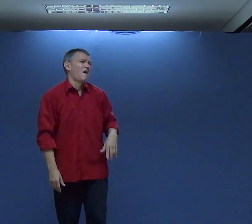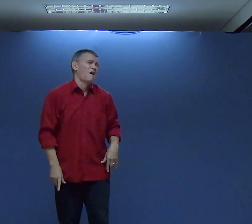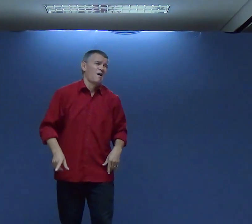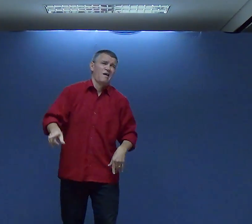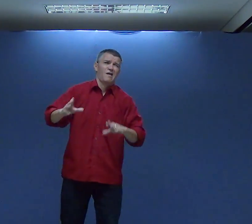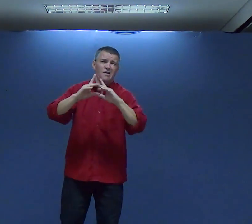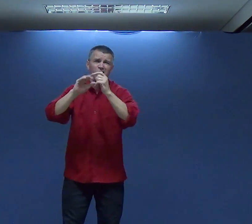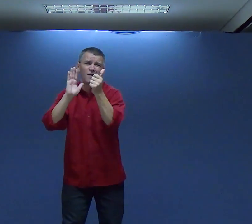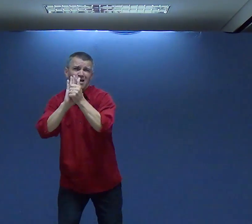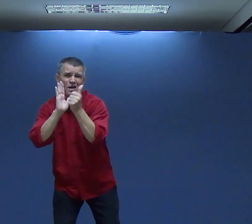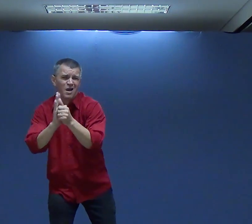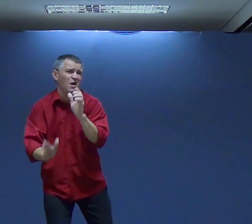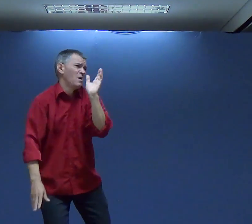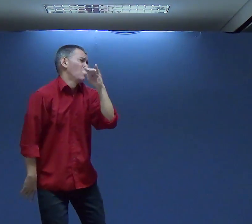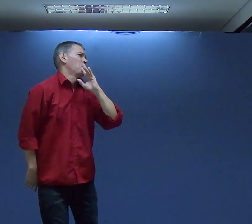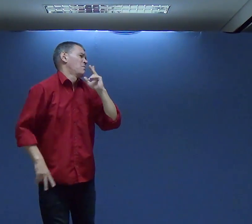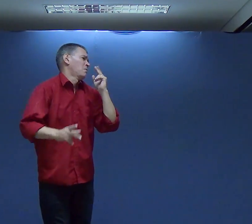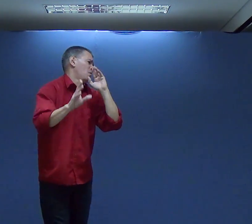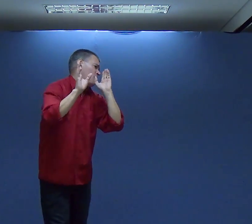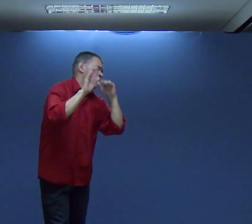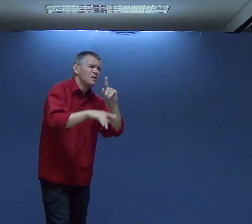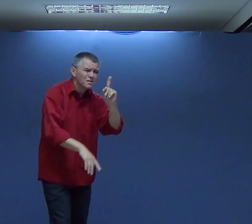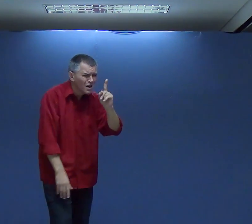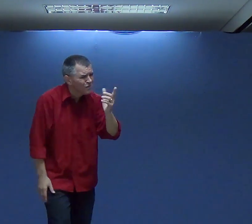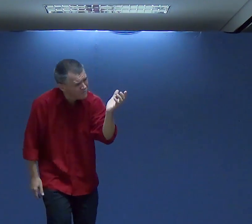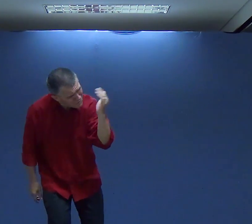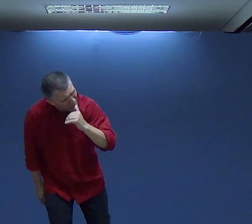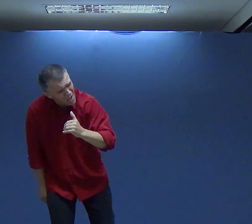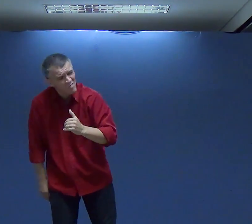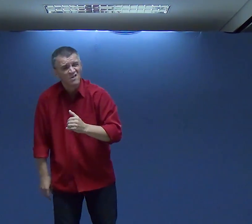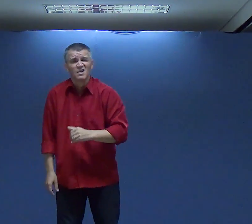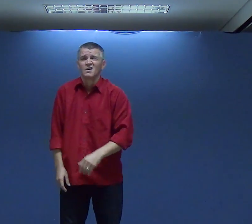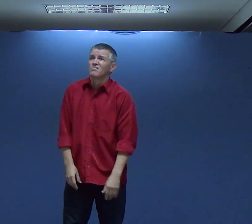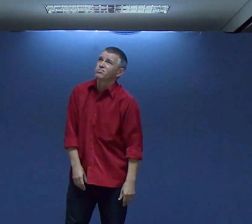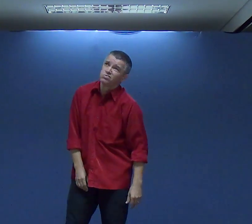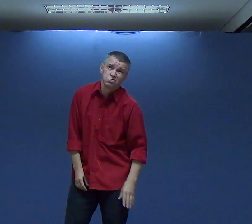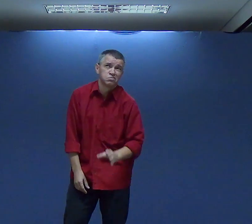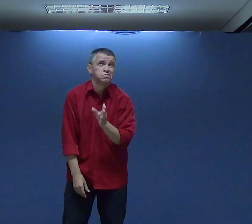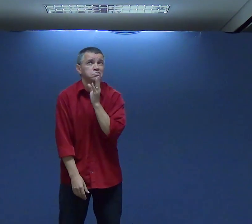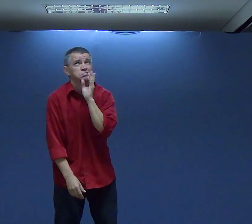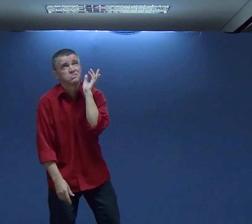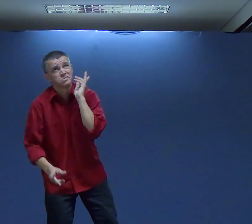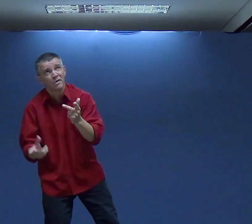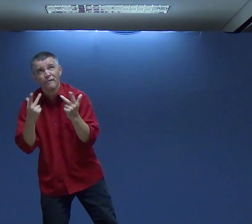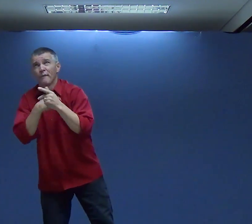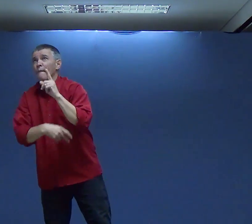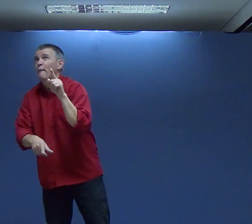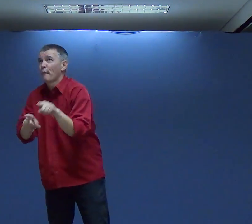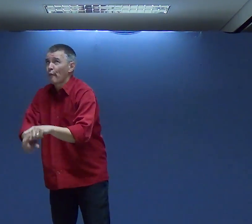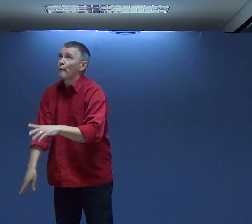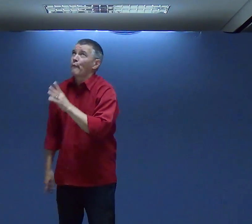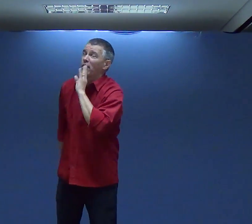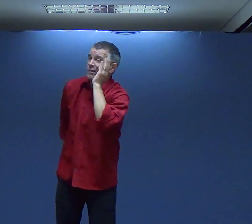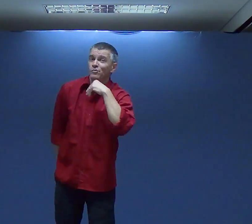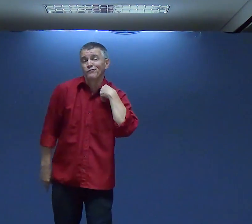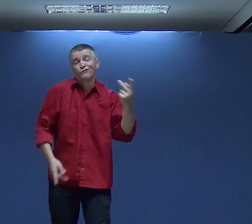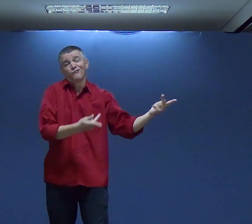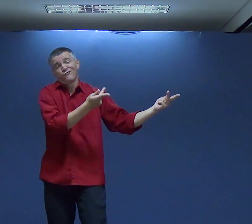E de repente Tem um absurdo Que fala Ah Não vou Precente Não vou Desculpa Tem um monte De